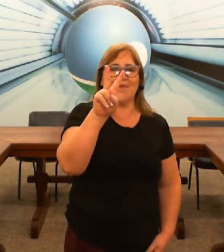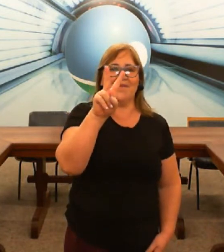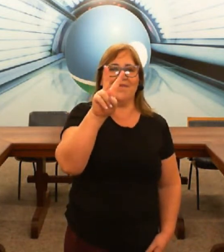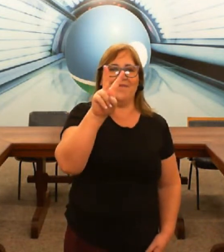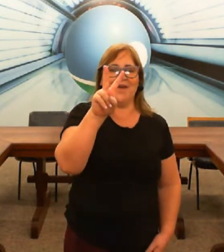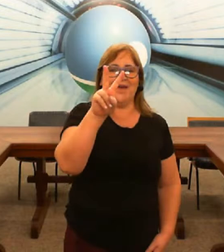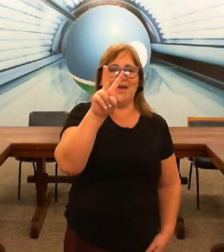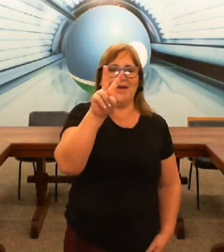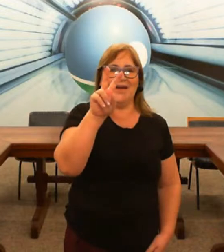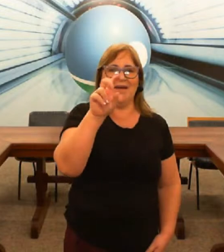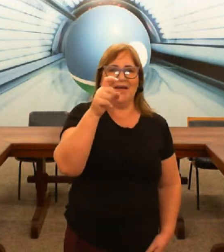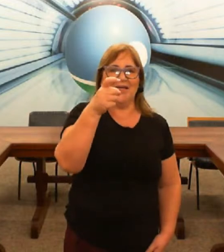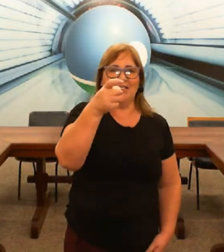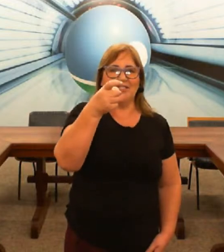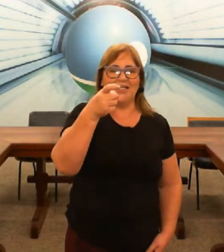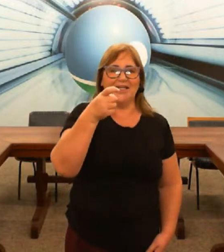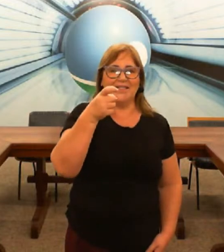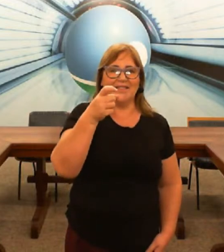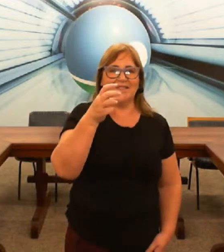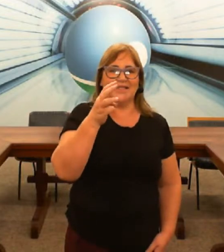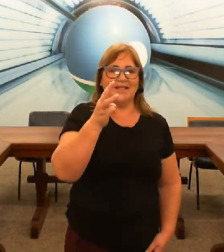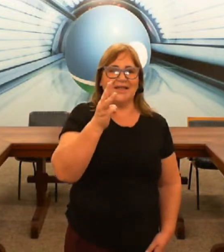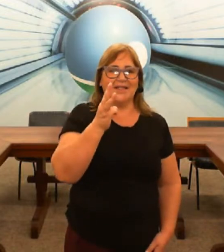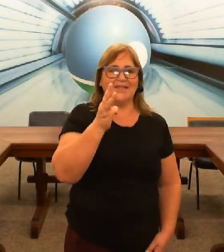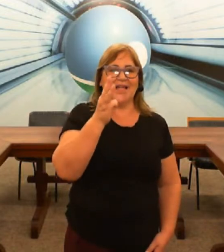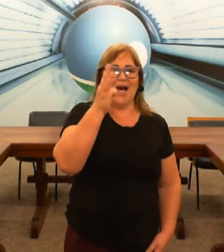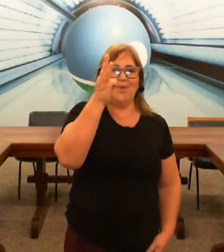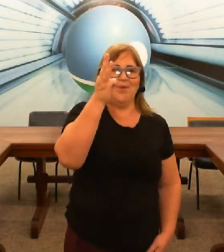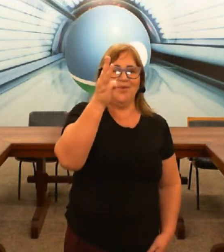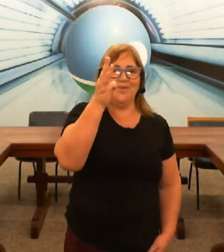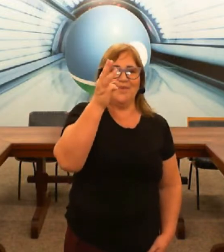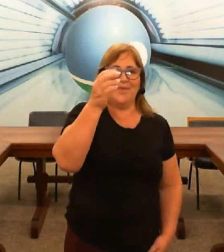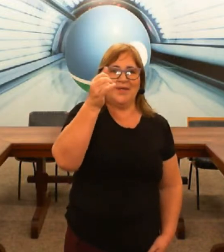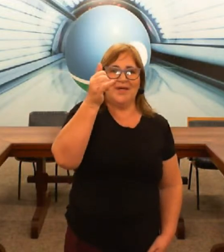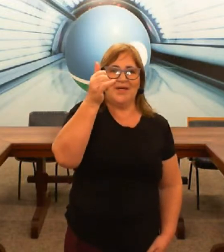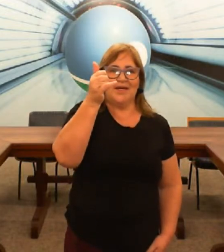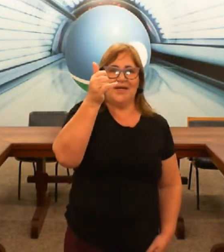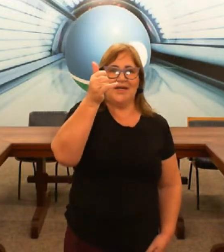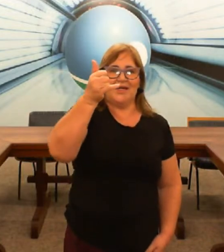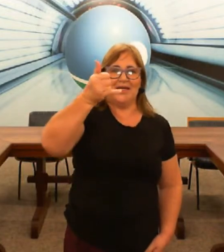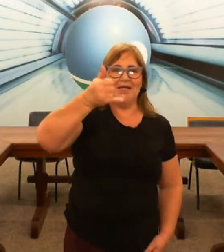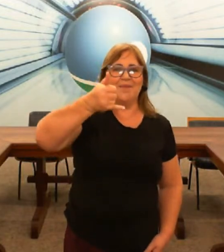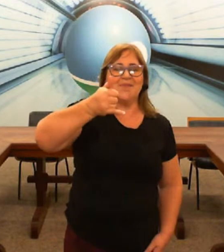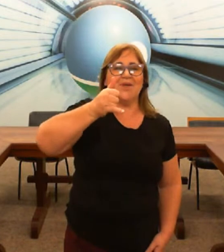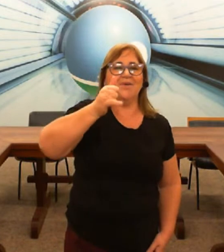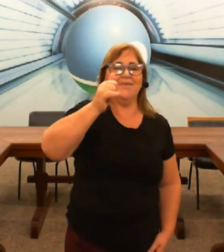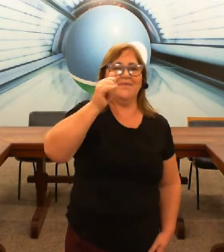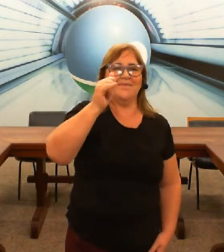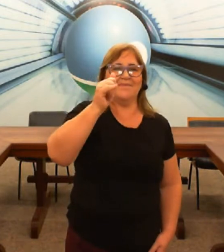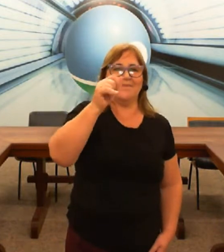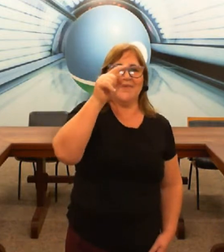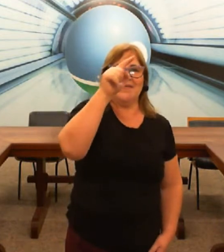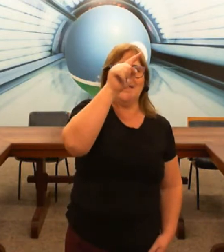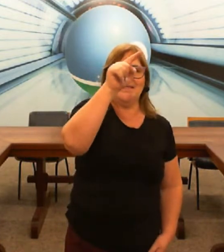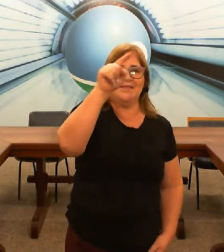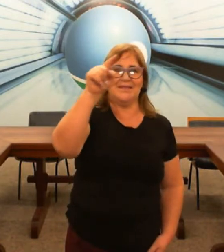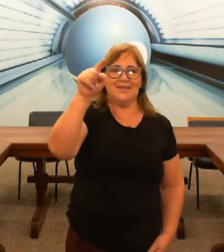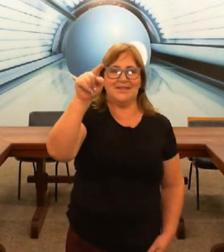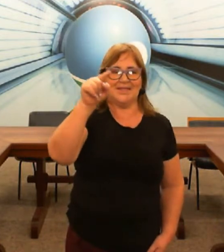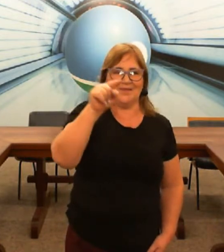V X W Y E Z